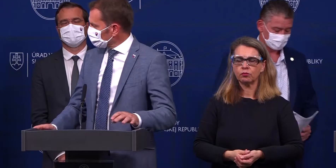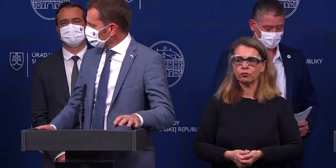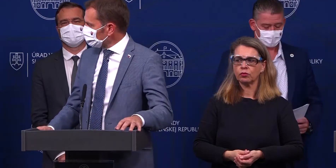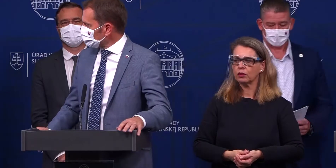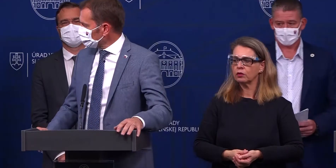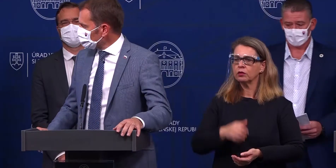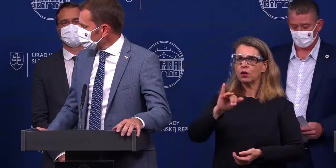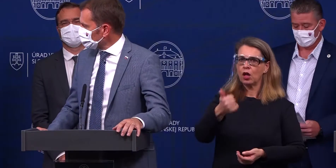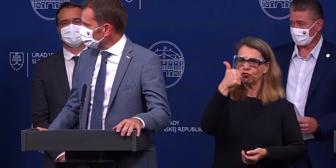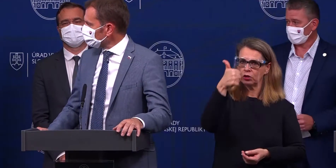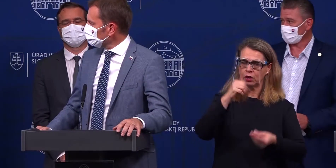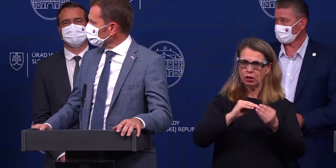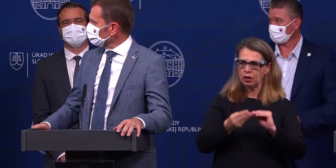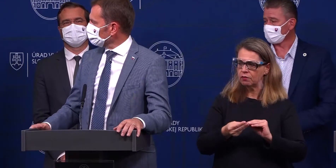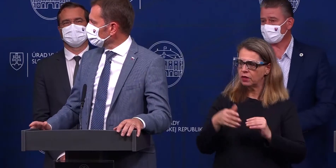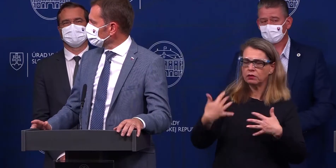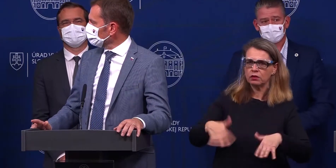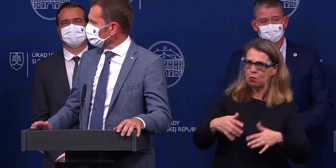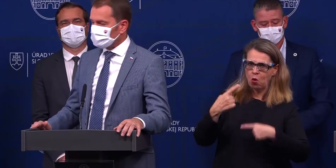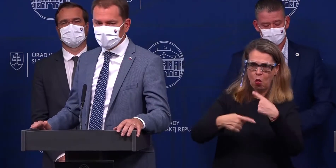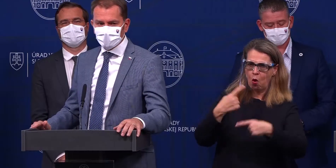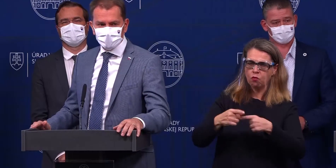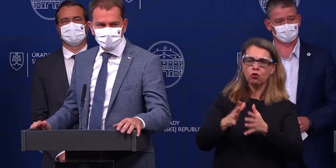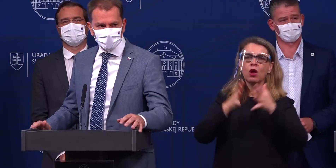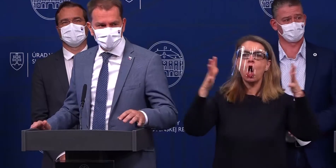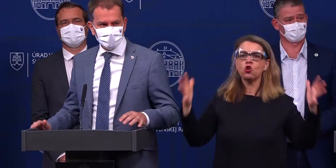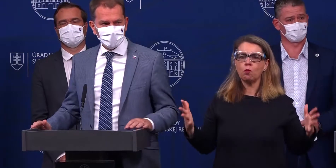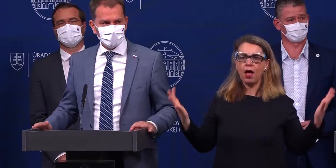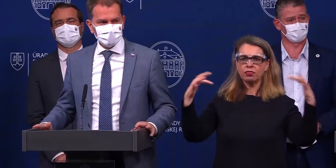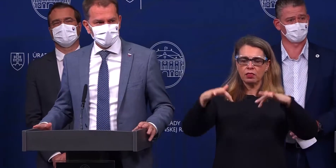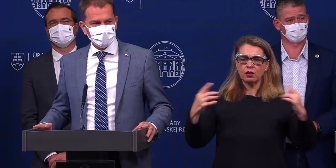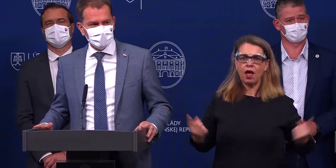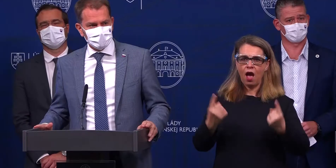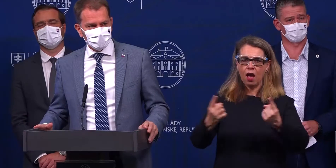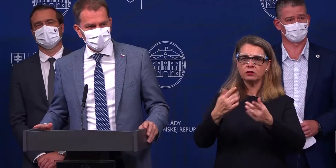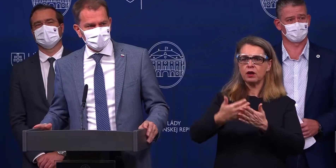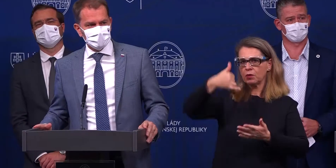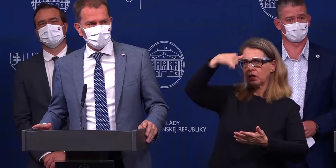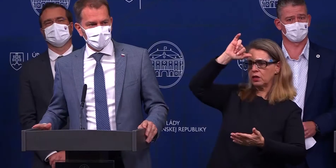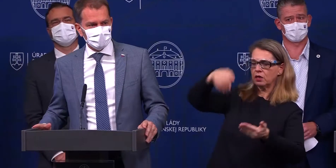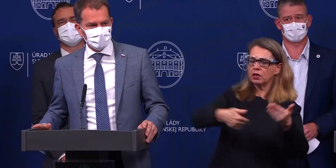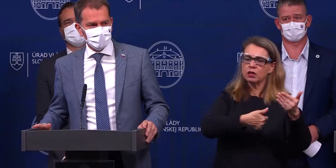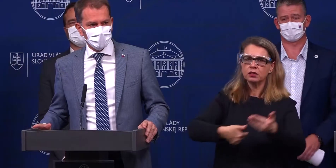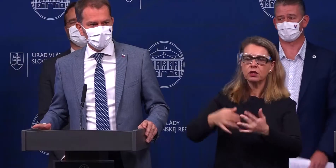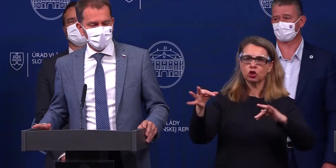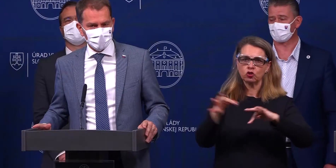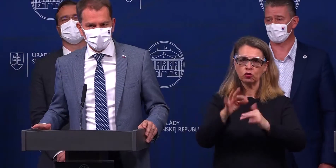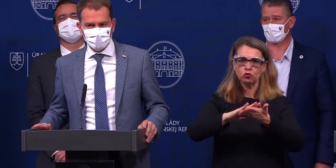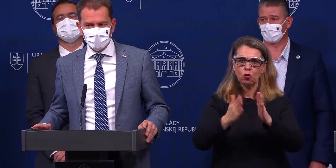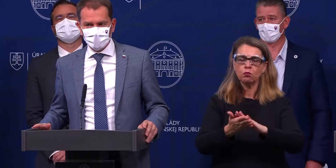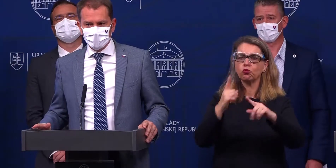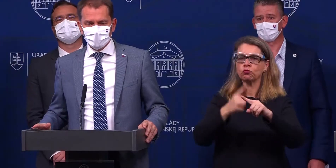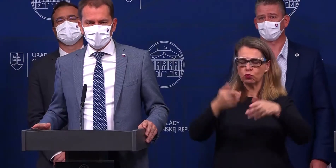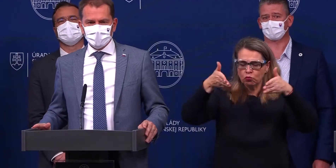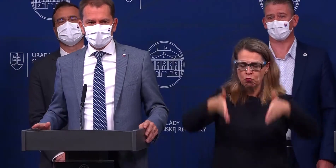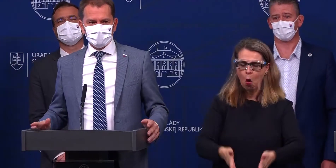Ešte jedna vec myslím si, že nebola spomenutá pri hromadných podujatiach a to sú krsty, sobáše a pohreby.